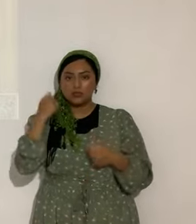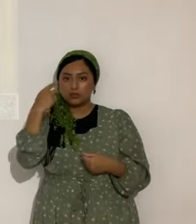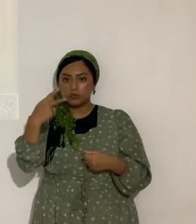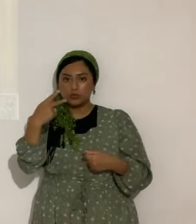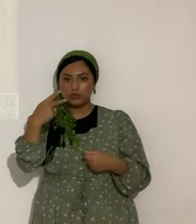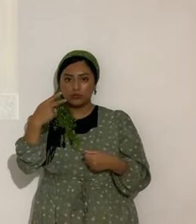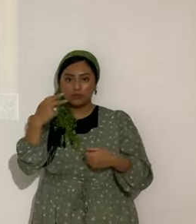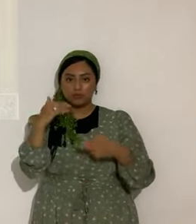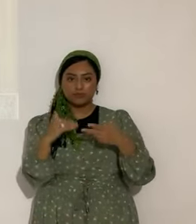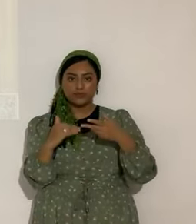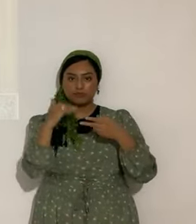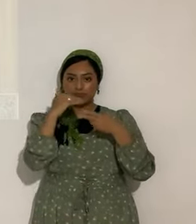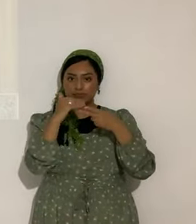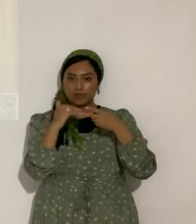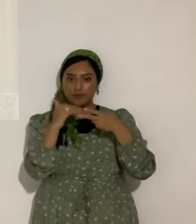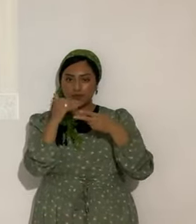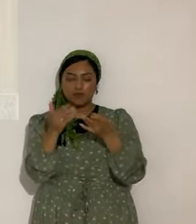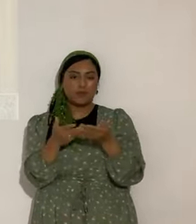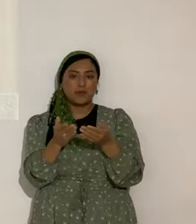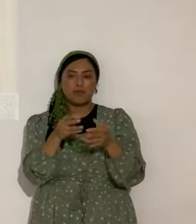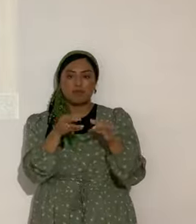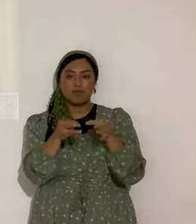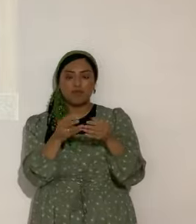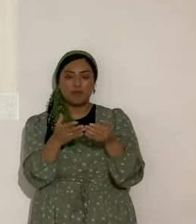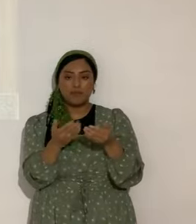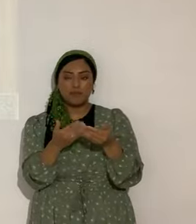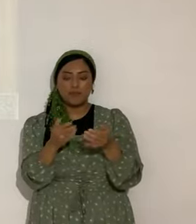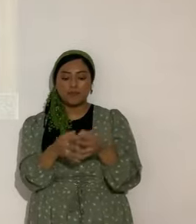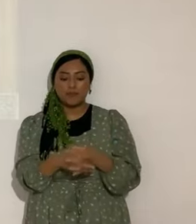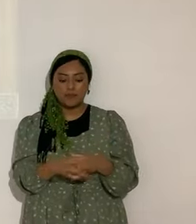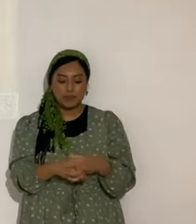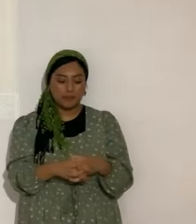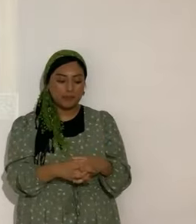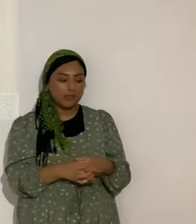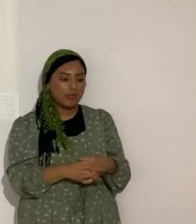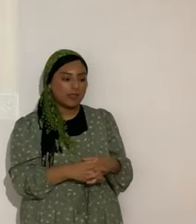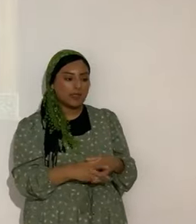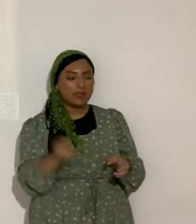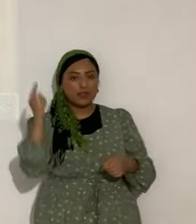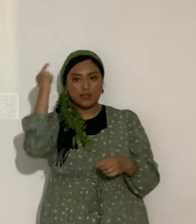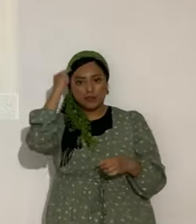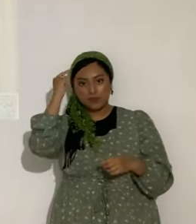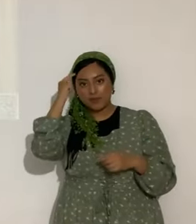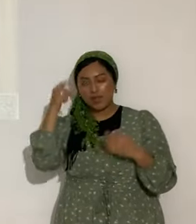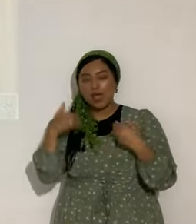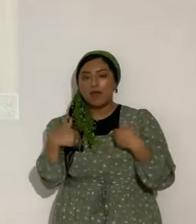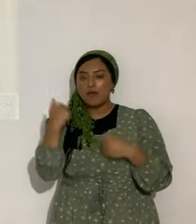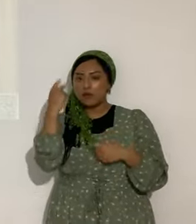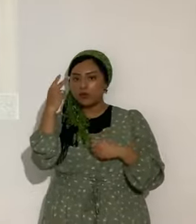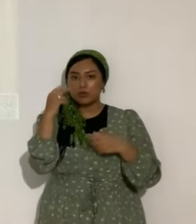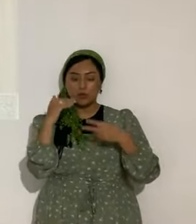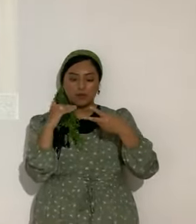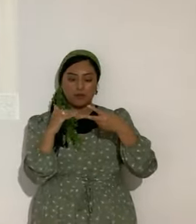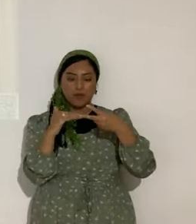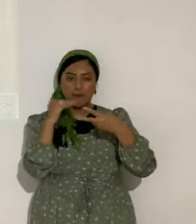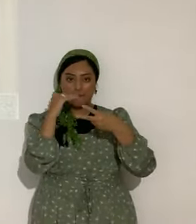Eso es muy sencillo. No lo voy a explicar con términos médicos sofisticados. La mente tiene dos niveles. Mente